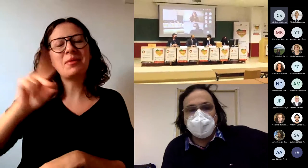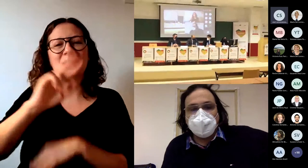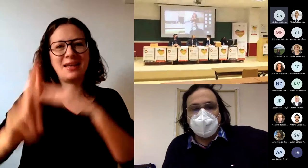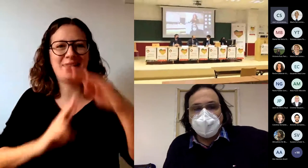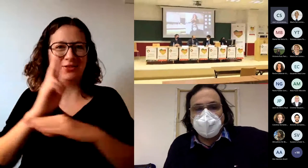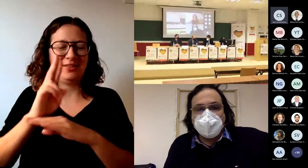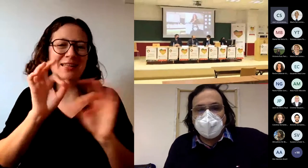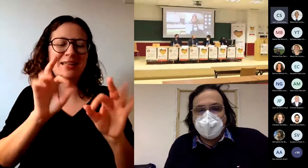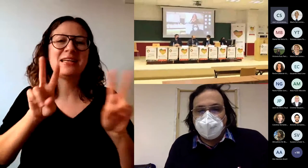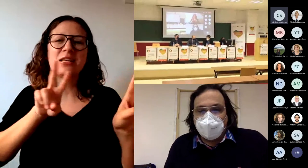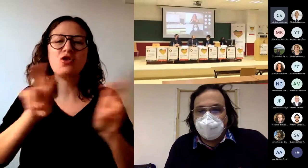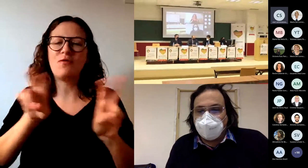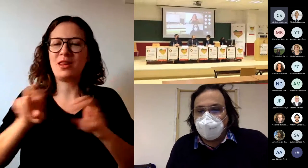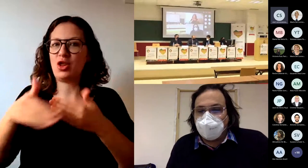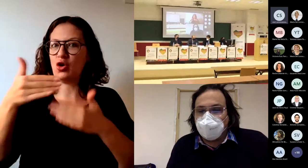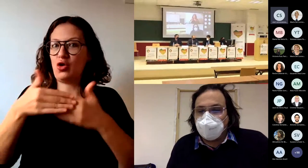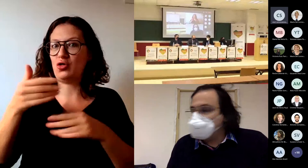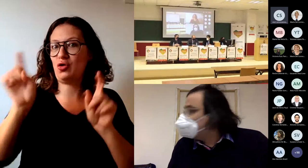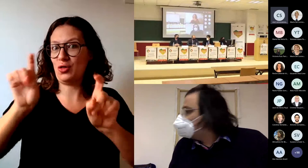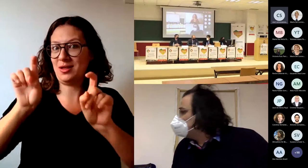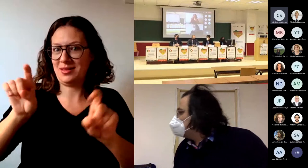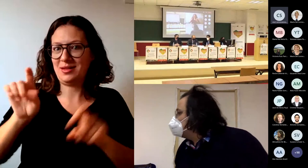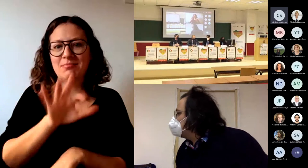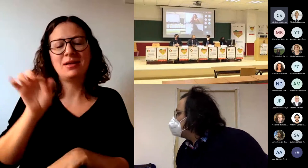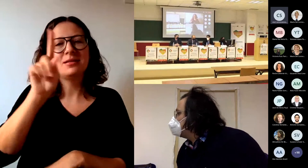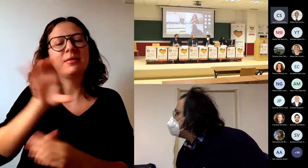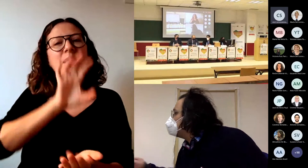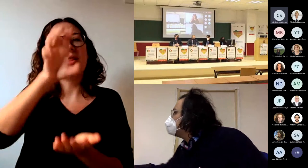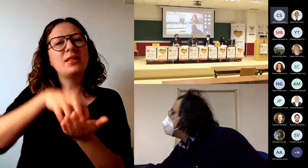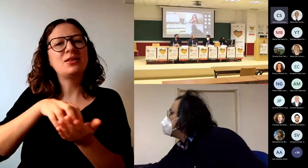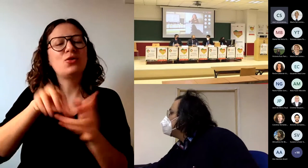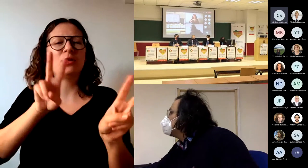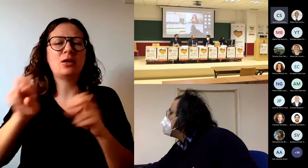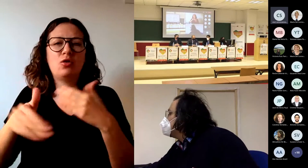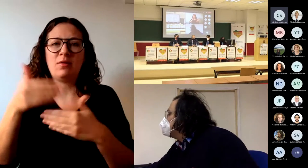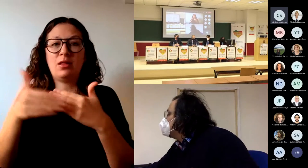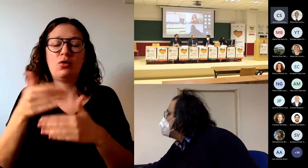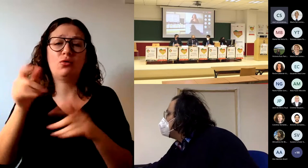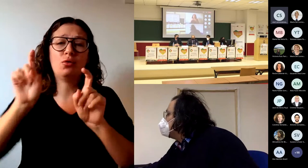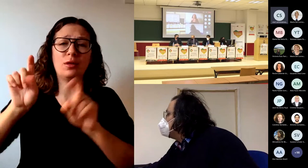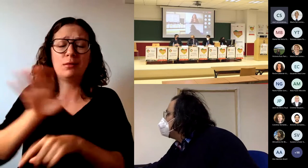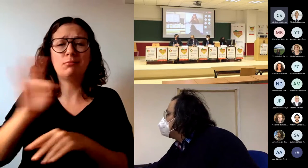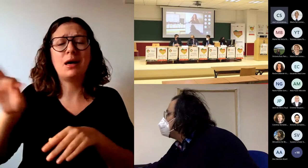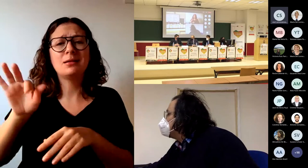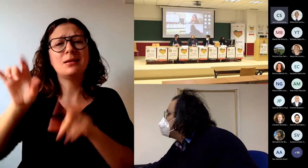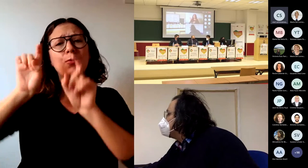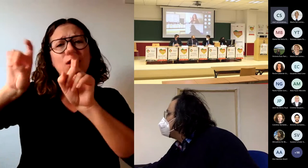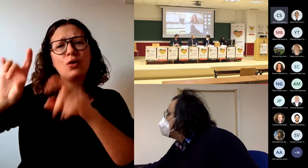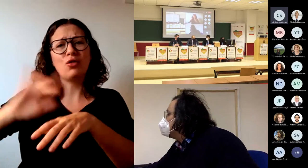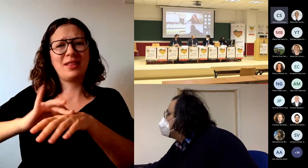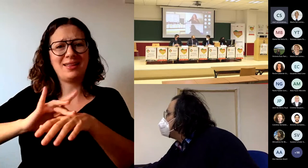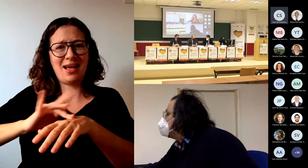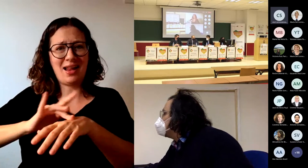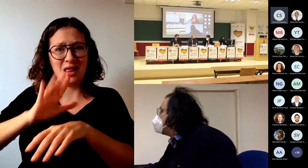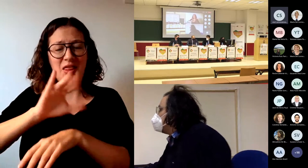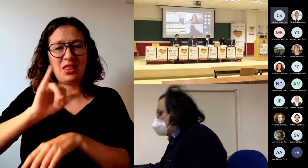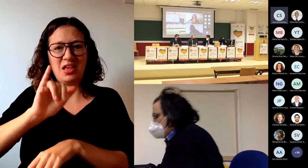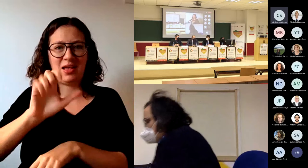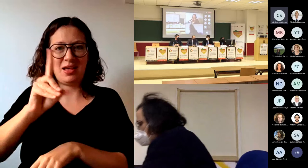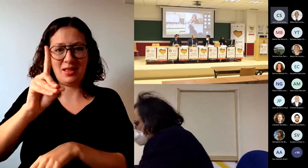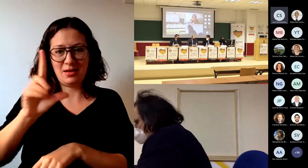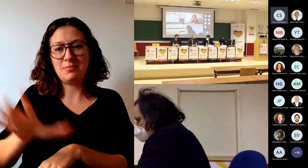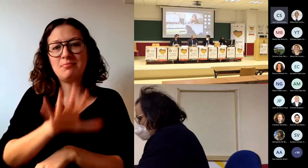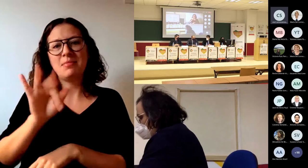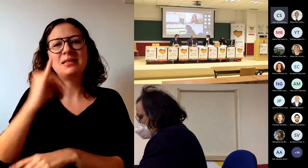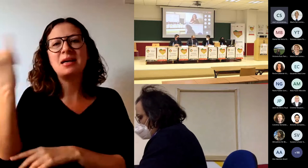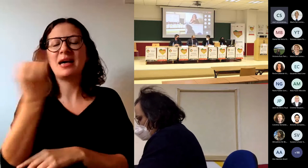Alberto Sánchez Campos, así como al director del centro de innovación docente y educación digital, CIED, de Sarcáceres, y a la jefa